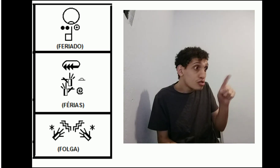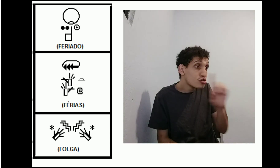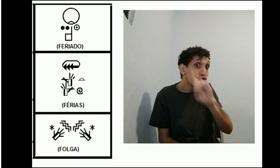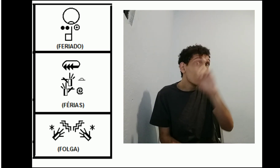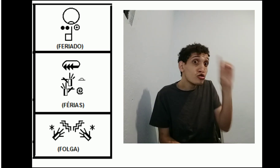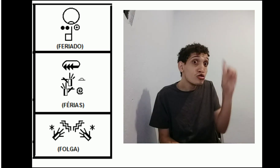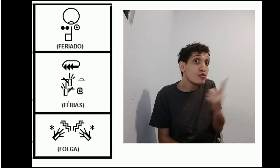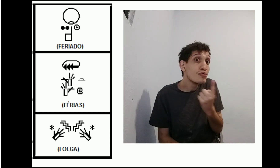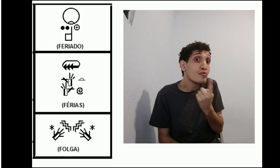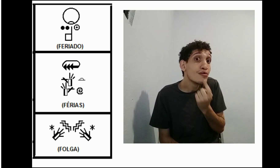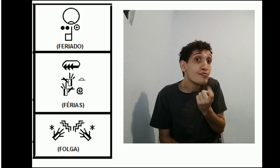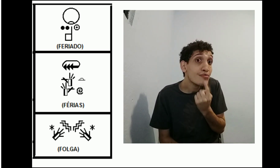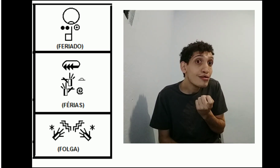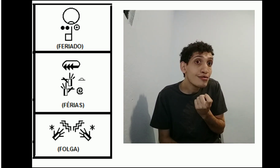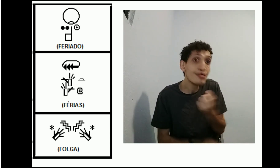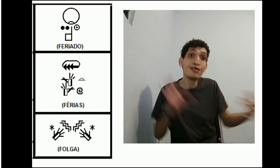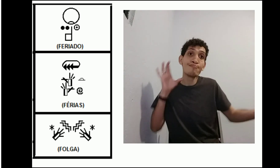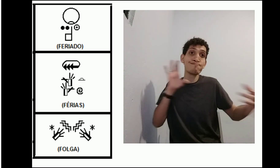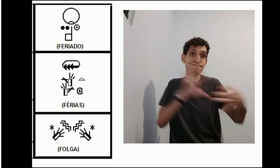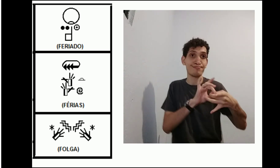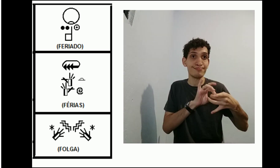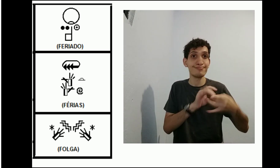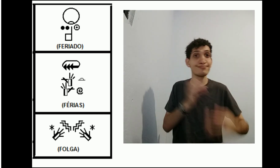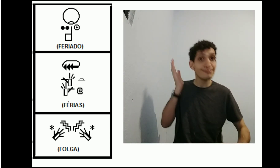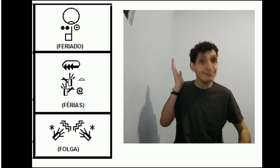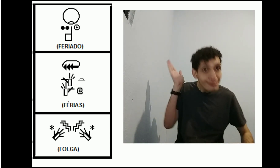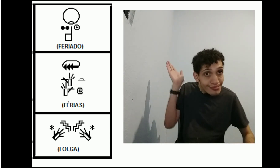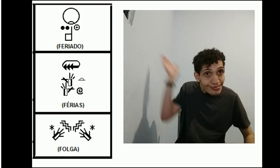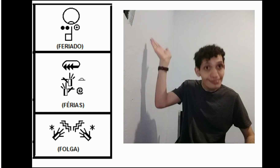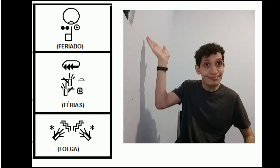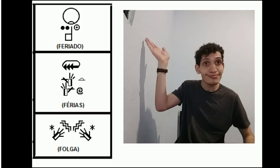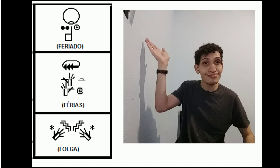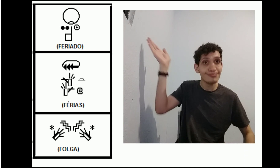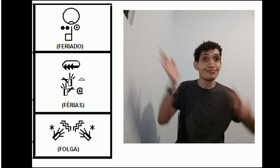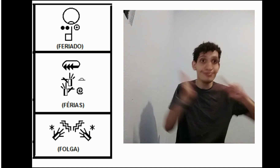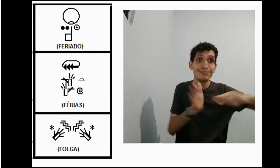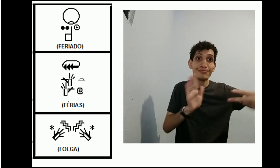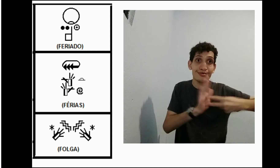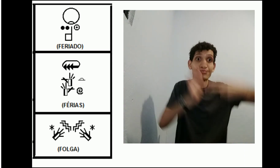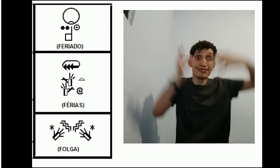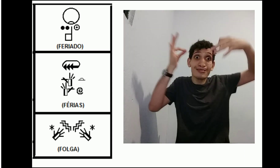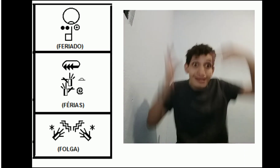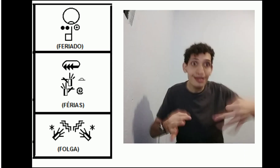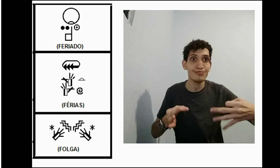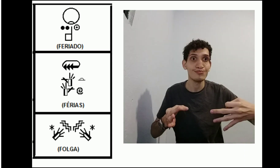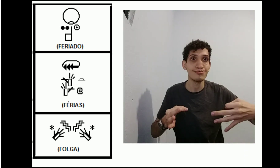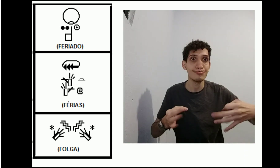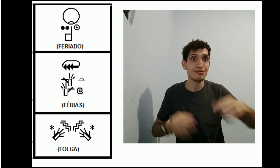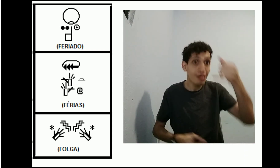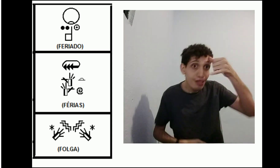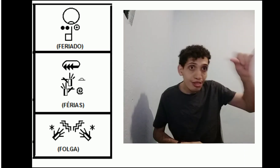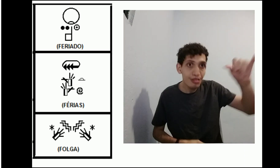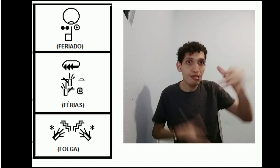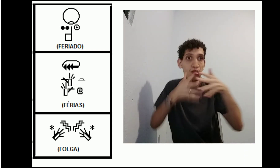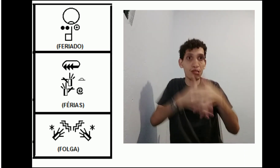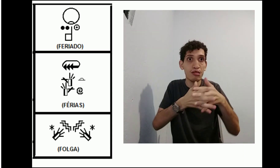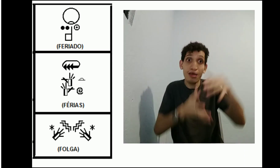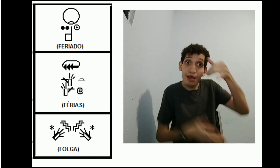estudar. Percebeu? É o i vermelho, é o periado. Então, é isso. Certo, tá bom? Não